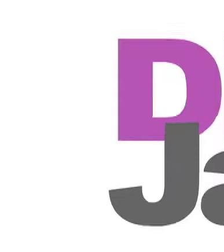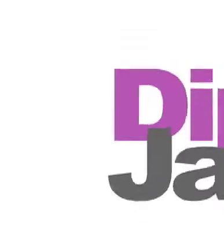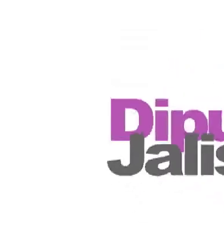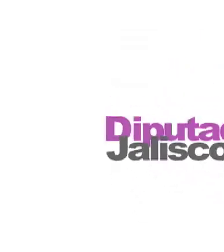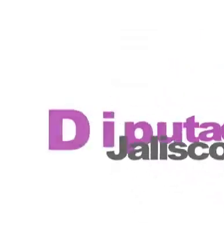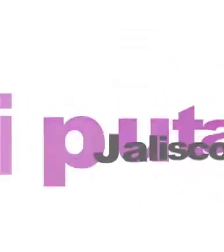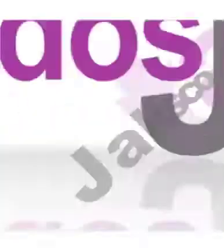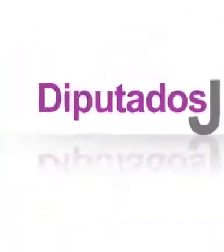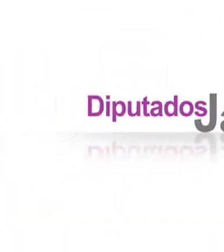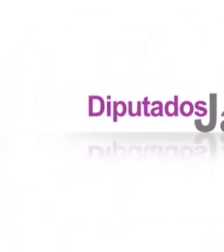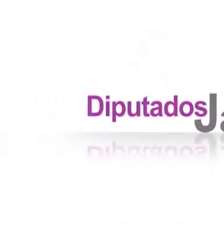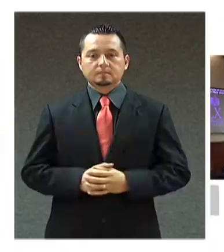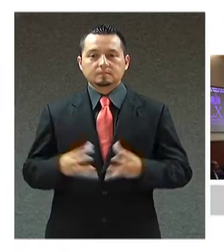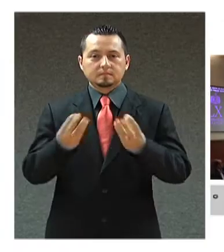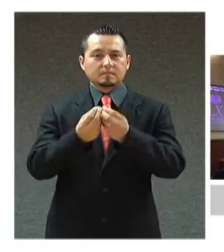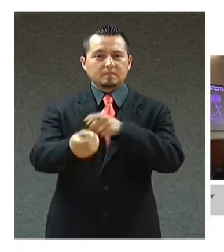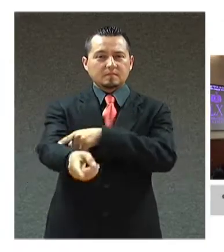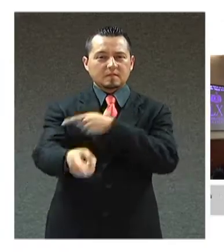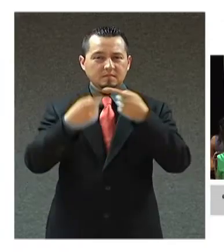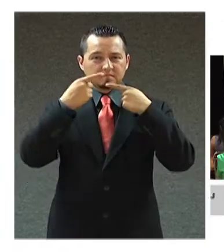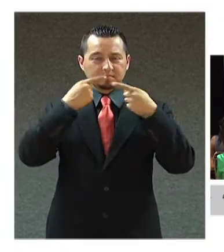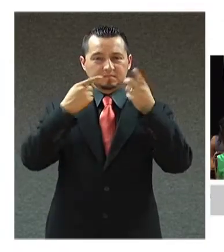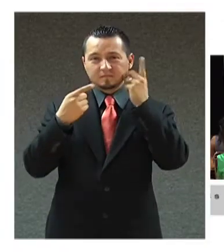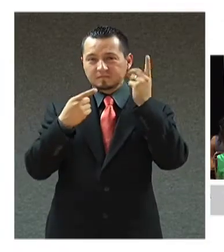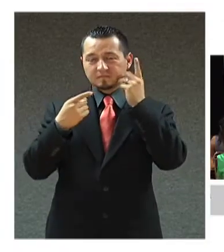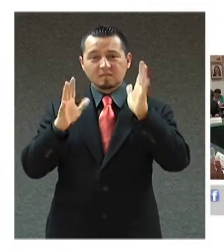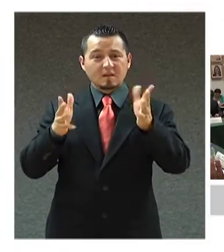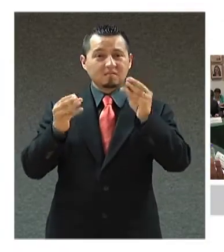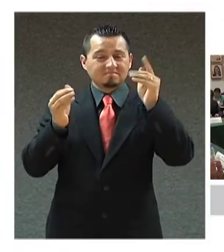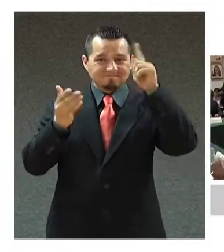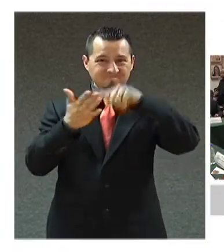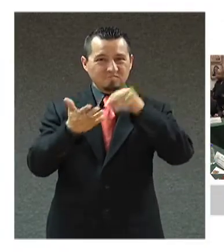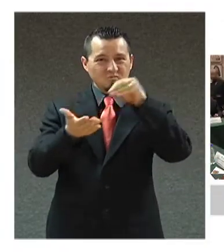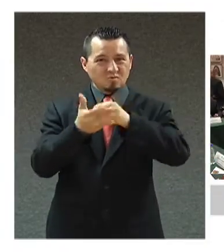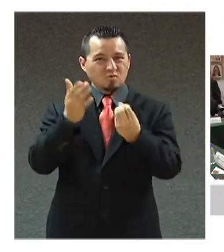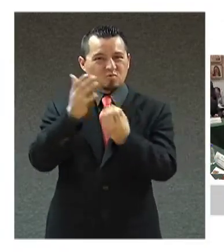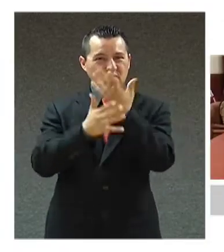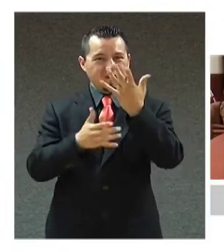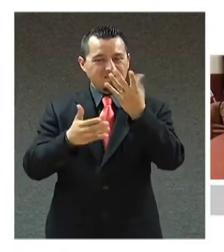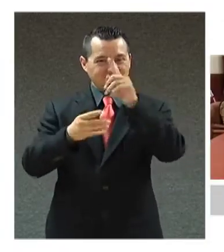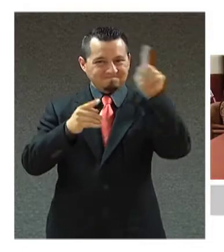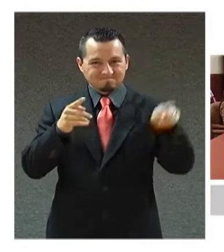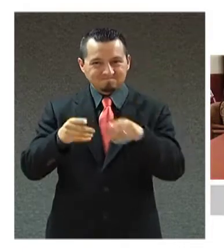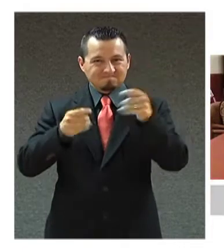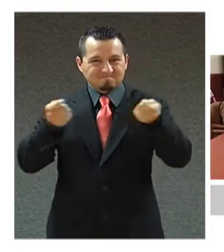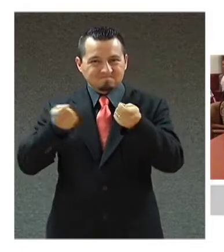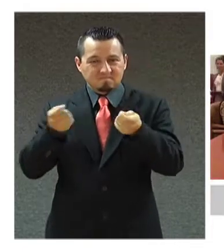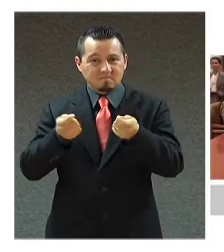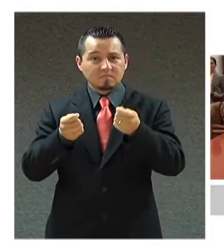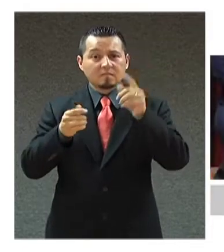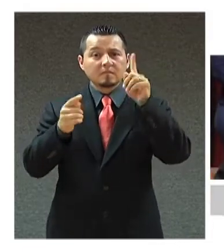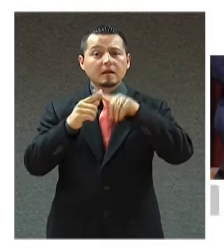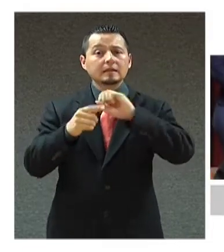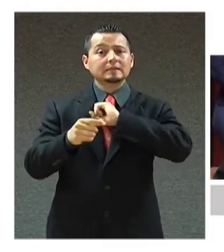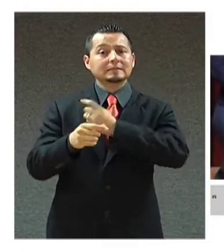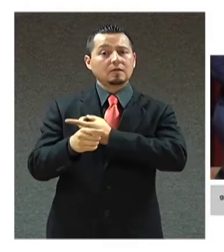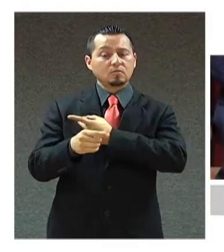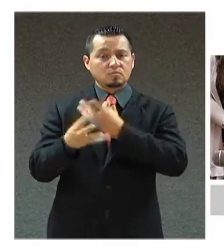Diputados Jalisco Durante esta semana los diputados realizaron diversas actividades. La Comisión de Higiene recibió la visita del Secretario de Salud,